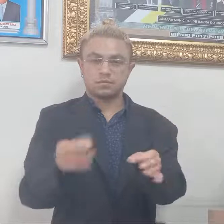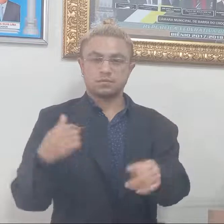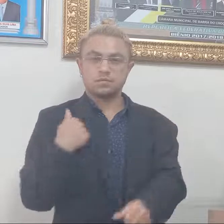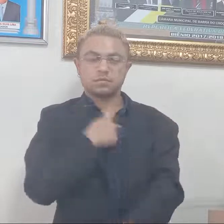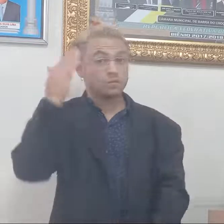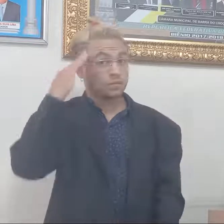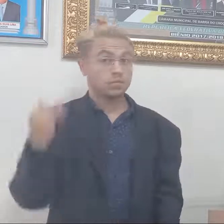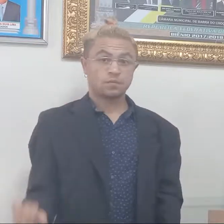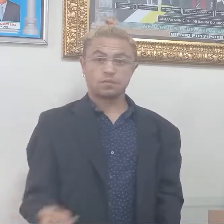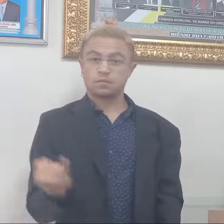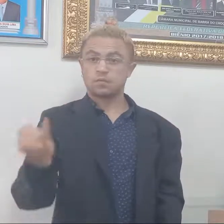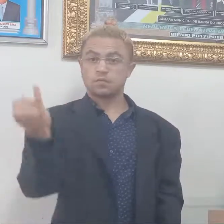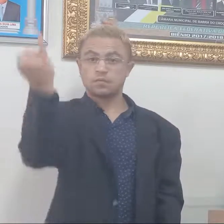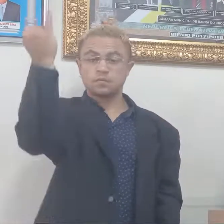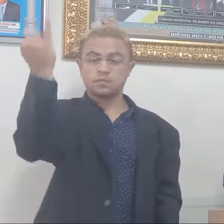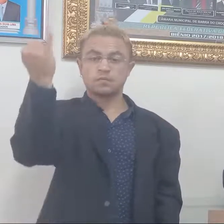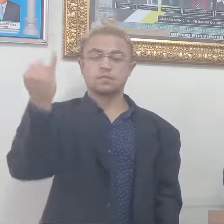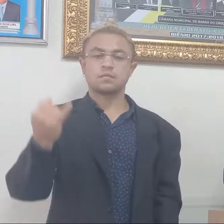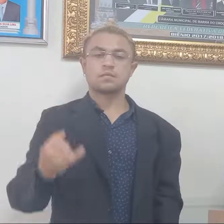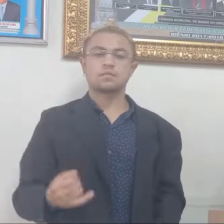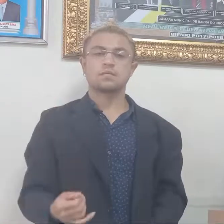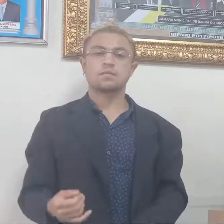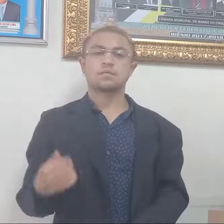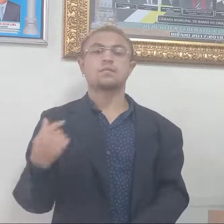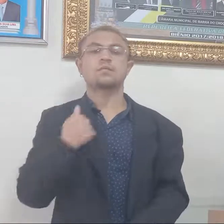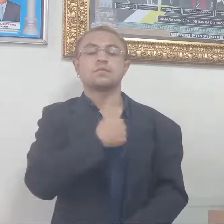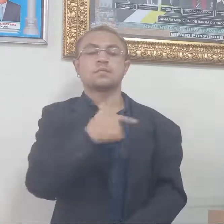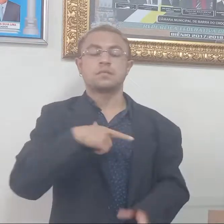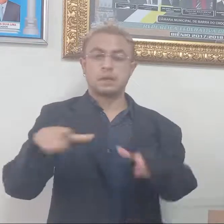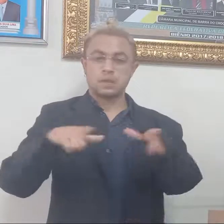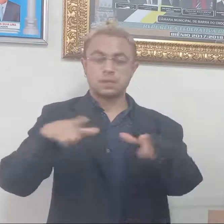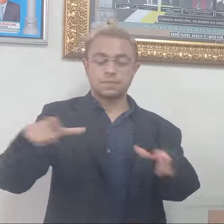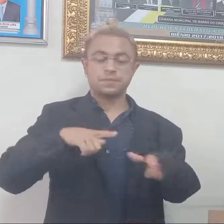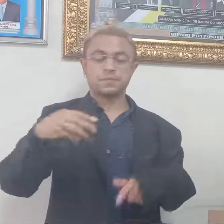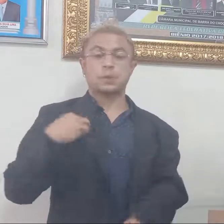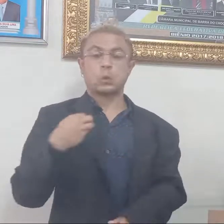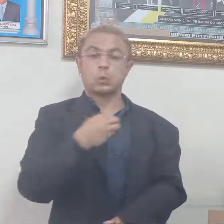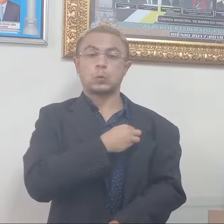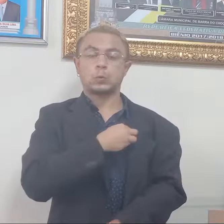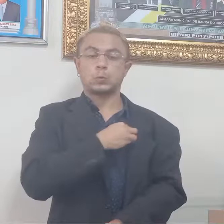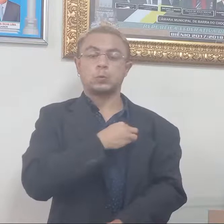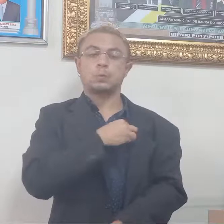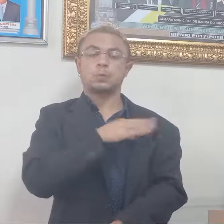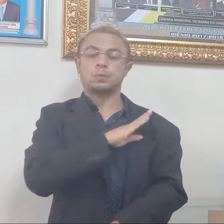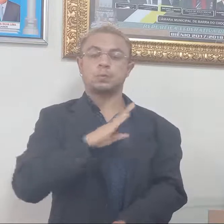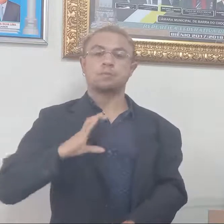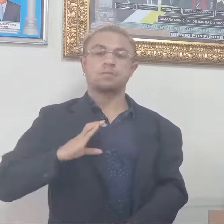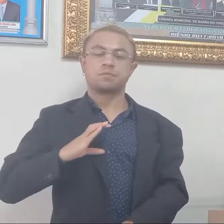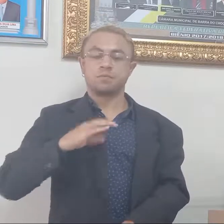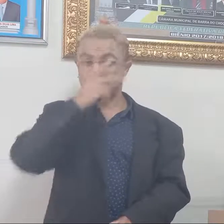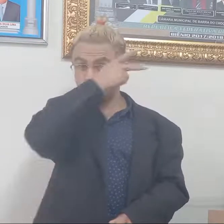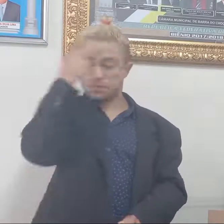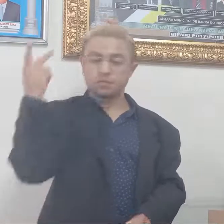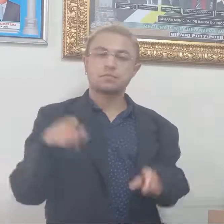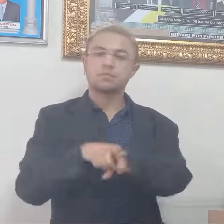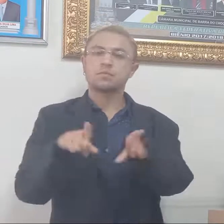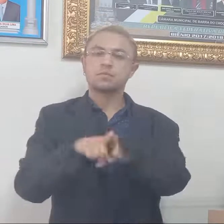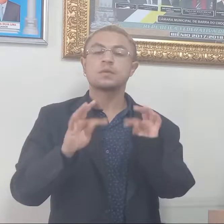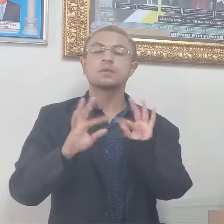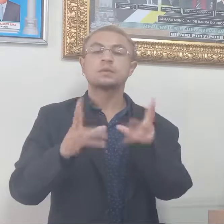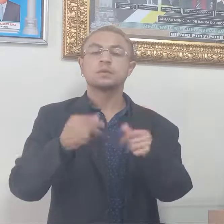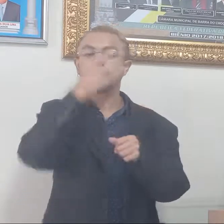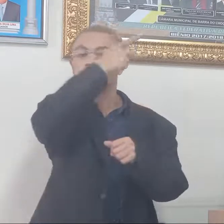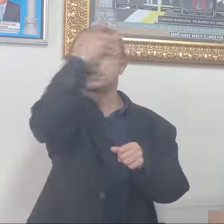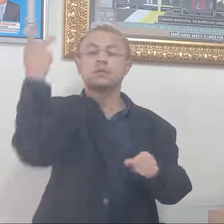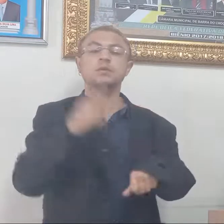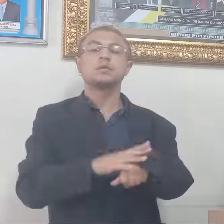importância dos agentes de saúde para o município de Barra do Chó, assim também como a todos os agentes de endemias. E, é